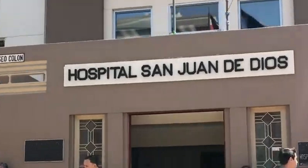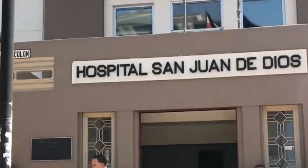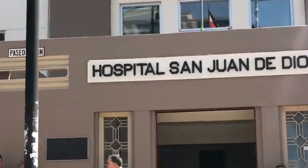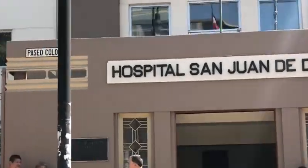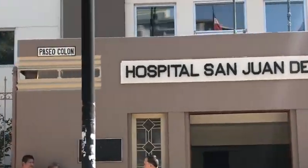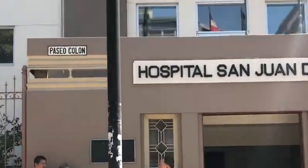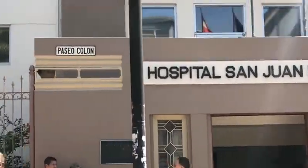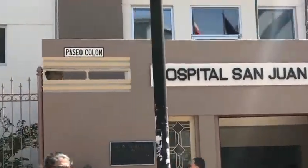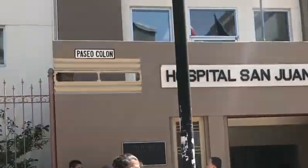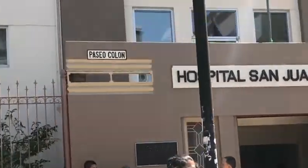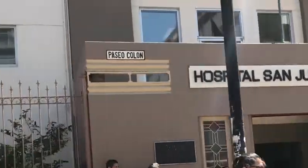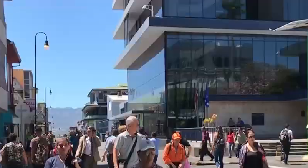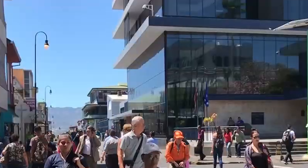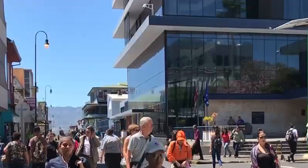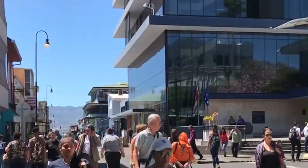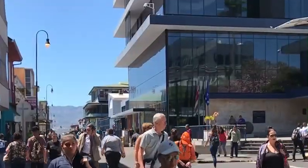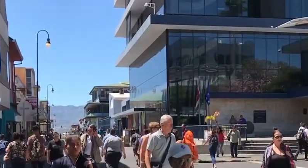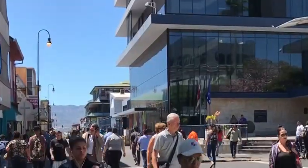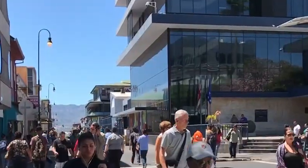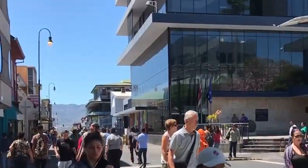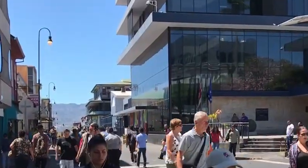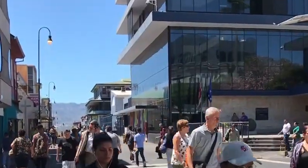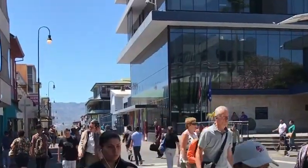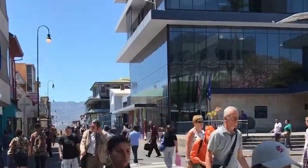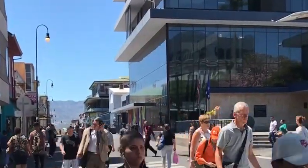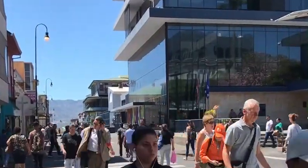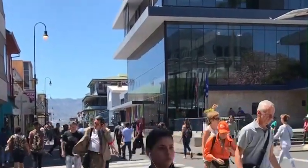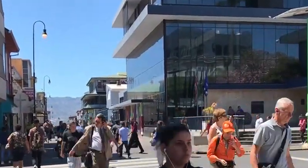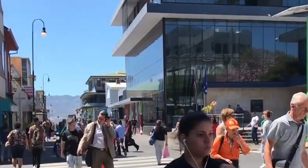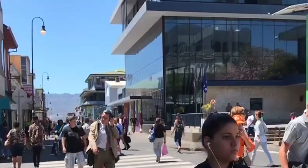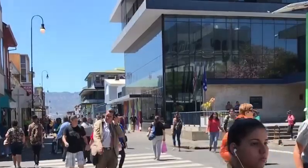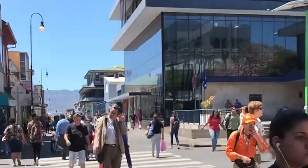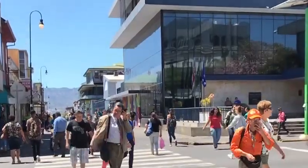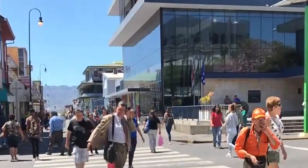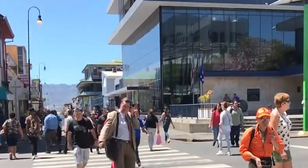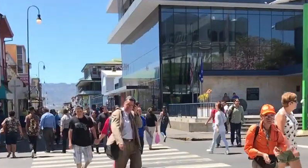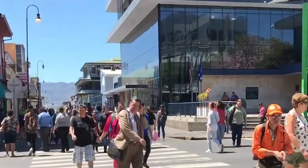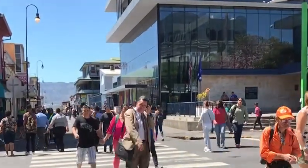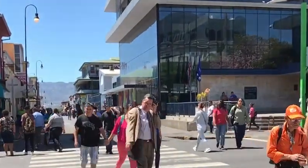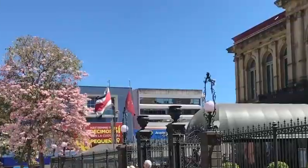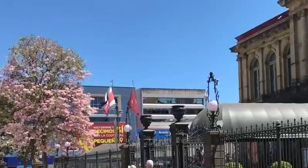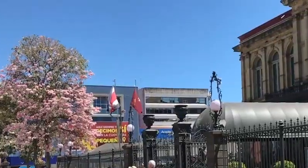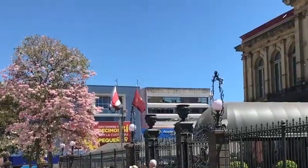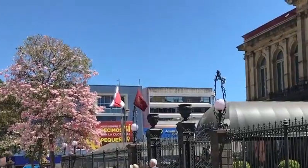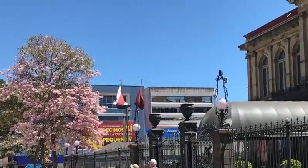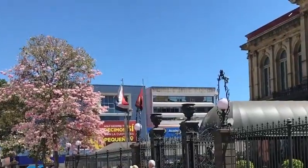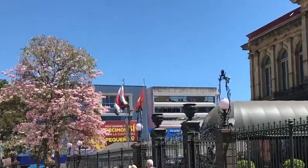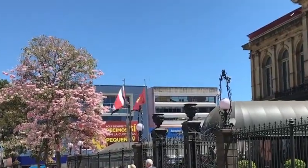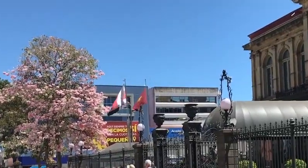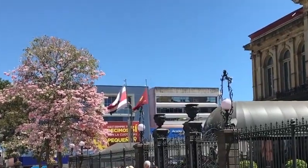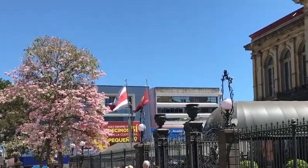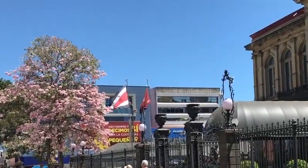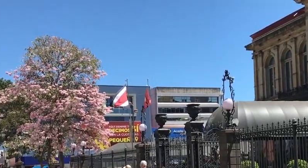personas que circulan por lugares públicos mantener la distancia de 1.8 metros entre personas para evitar